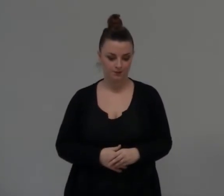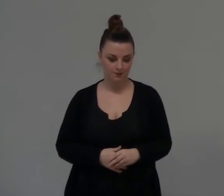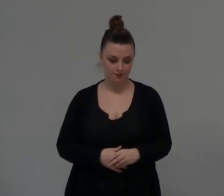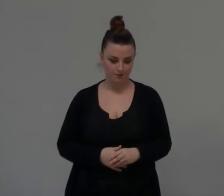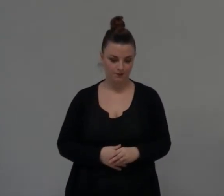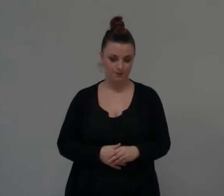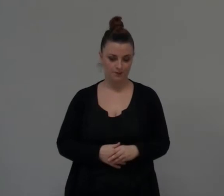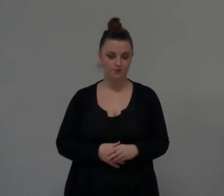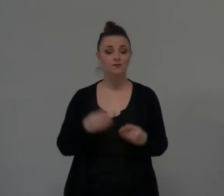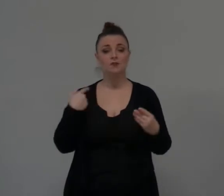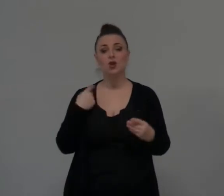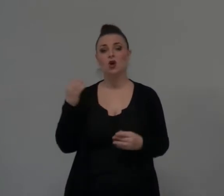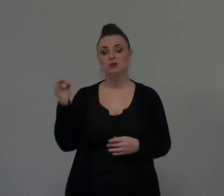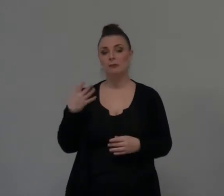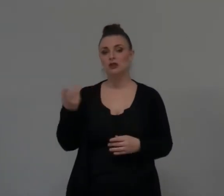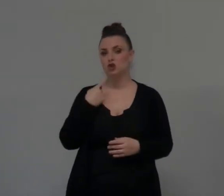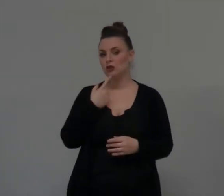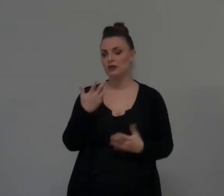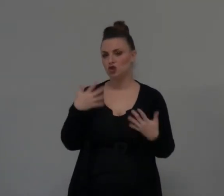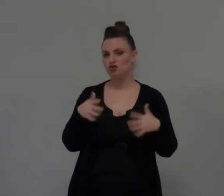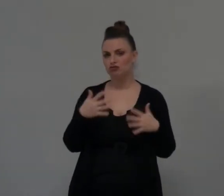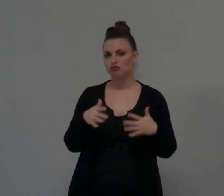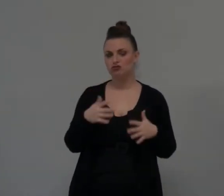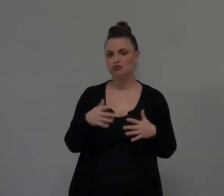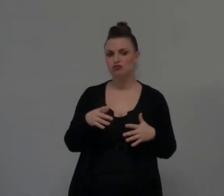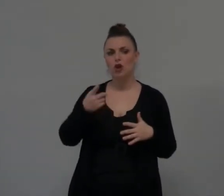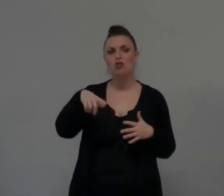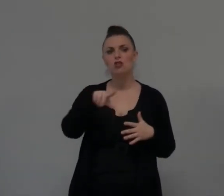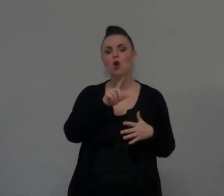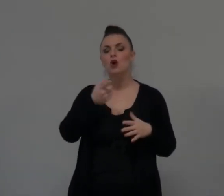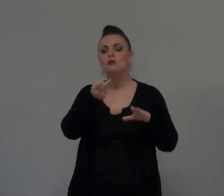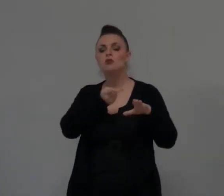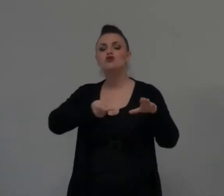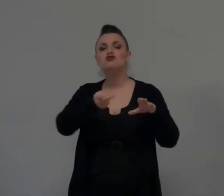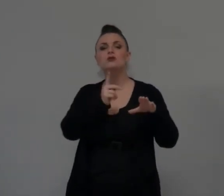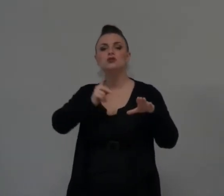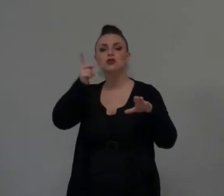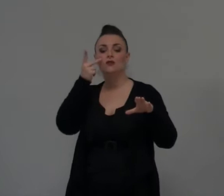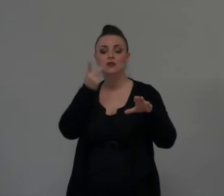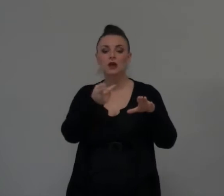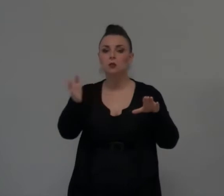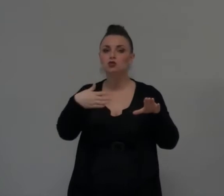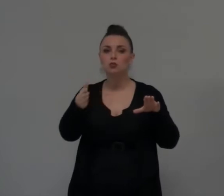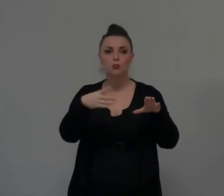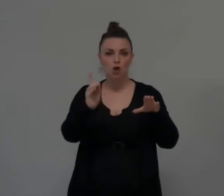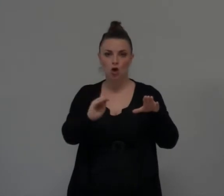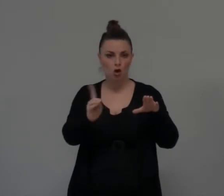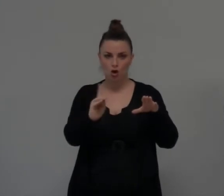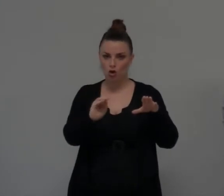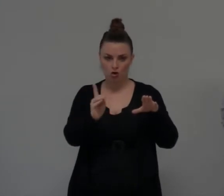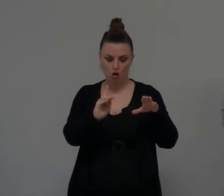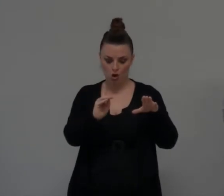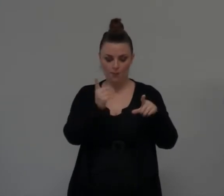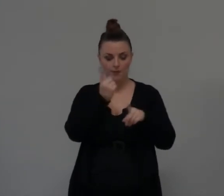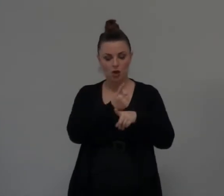detto che noi non vediamo il progetto di Dio Dalla parabrezza dell'auto